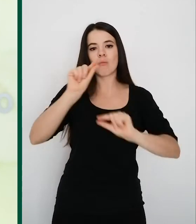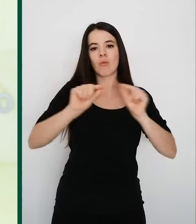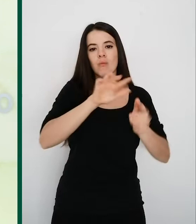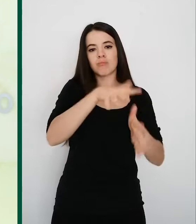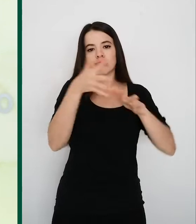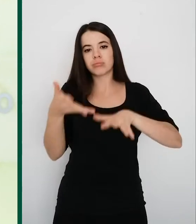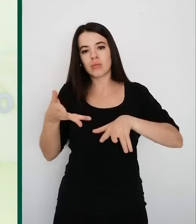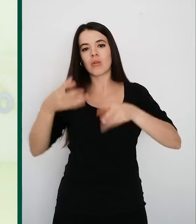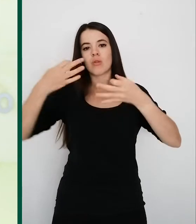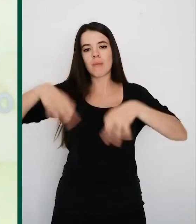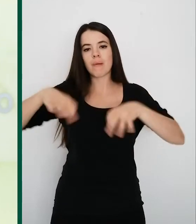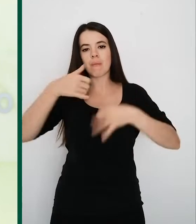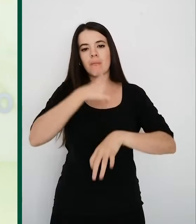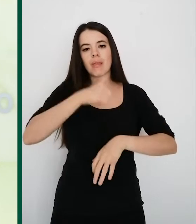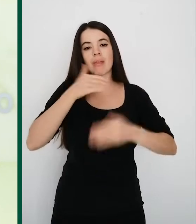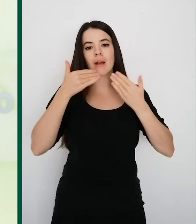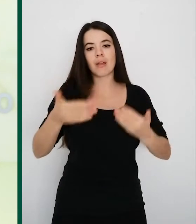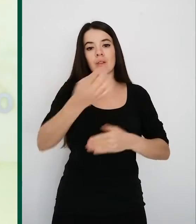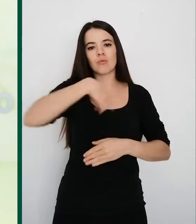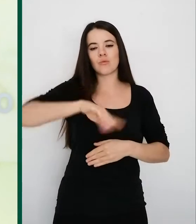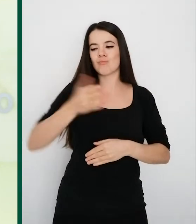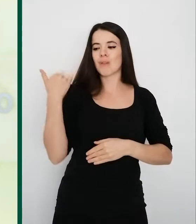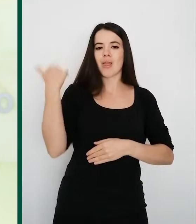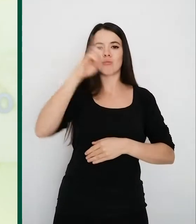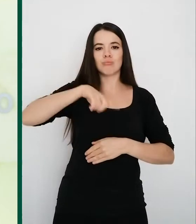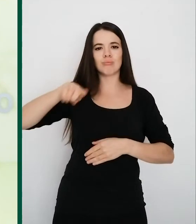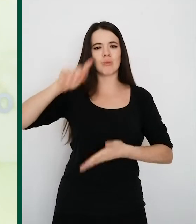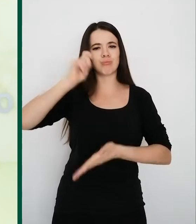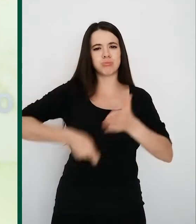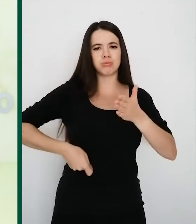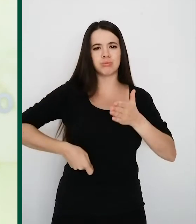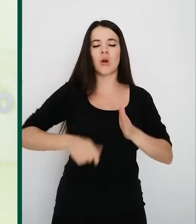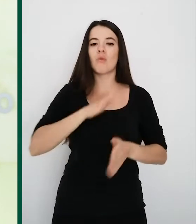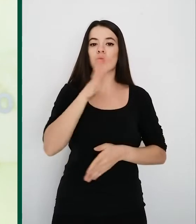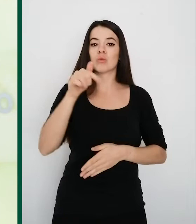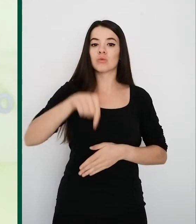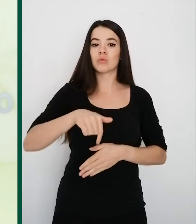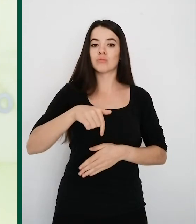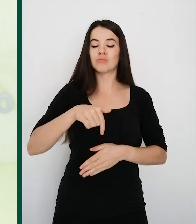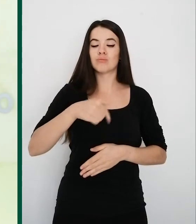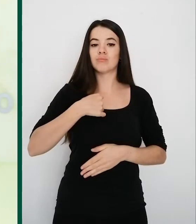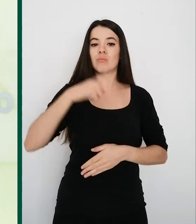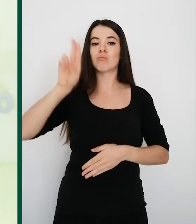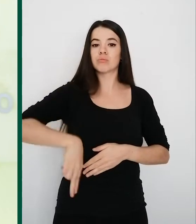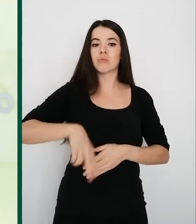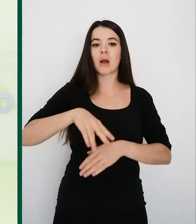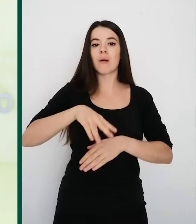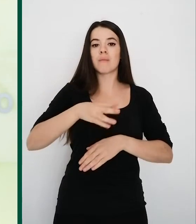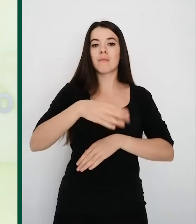Hemos atravesado meses durísimos para todos y como presidenta de la Rioja sólo puedo estar orgullosa